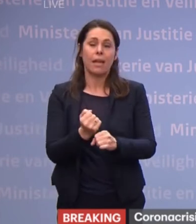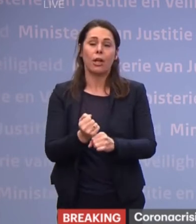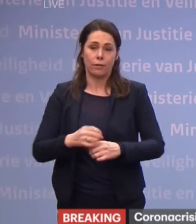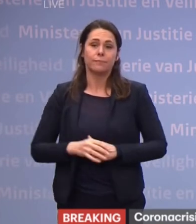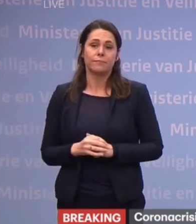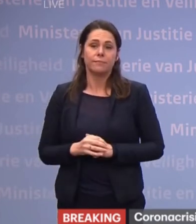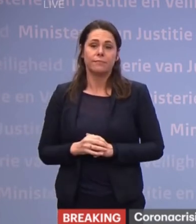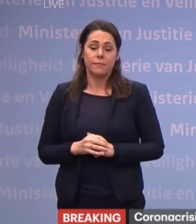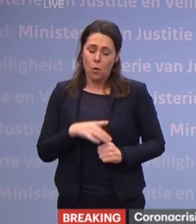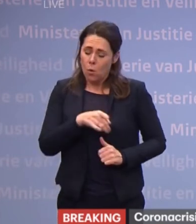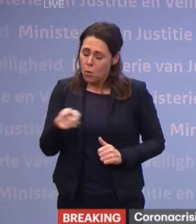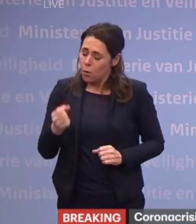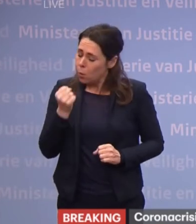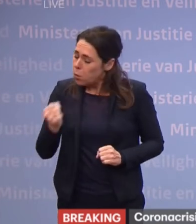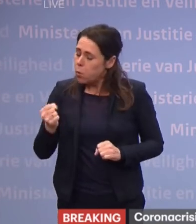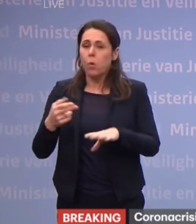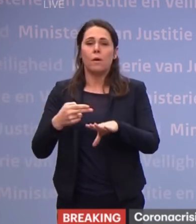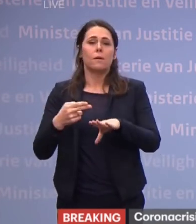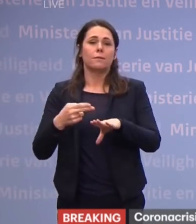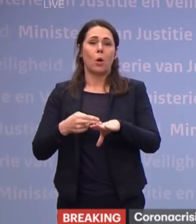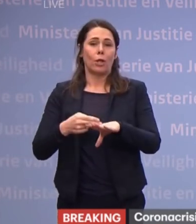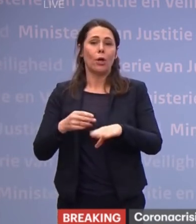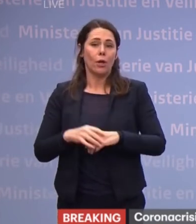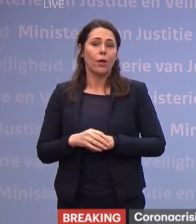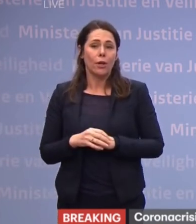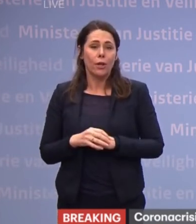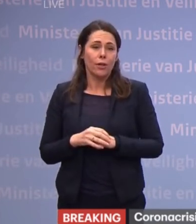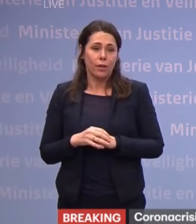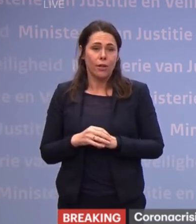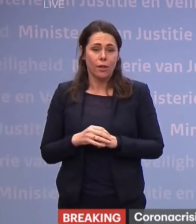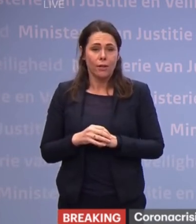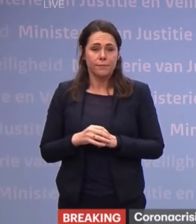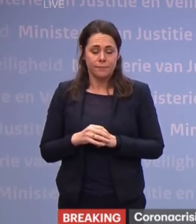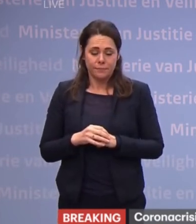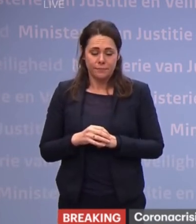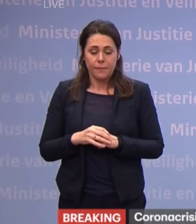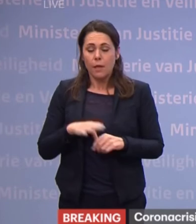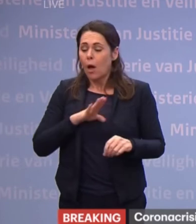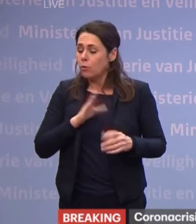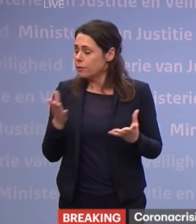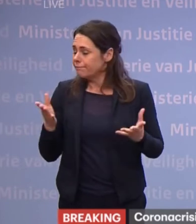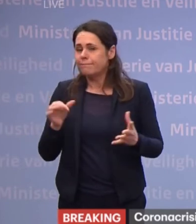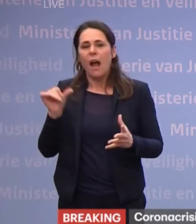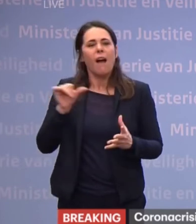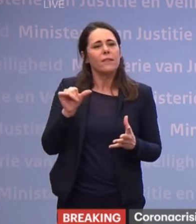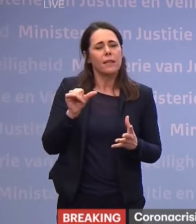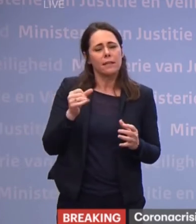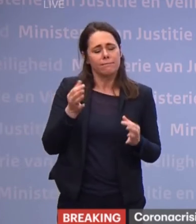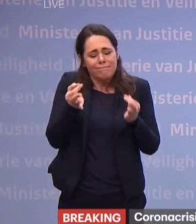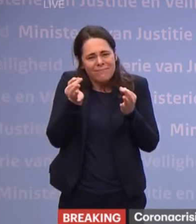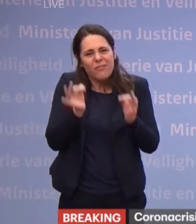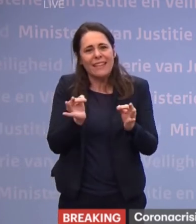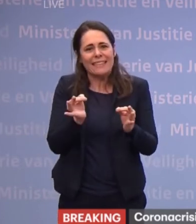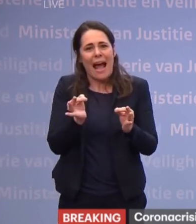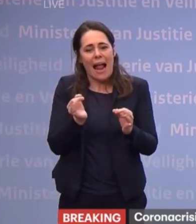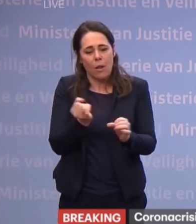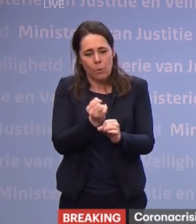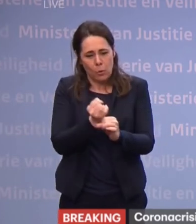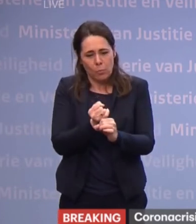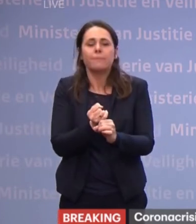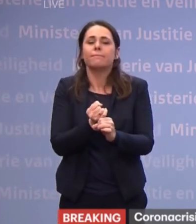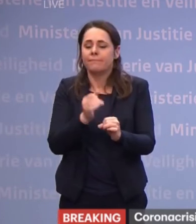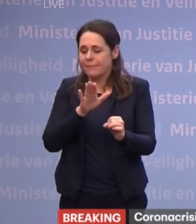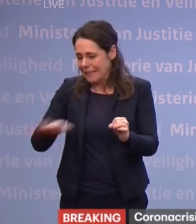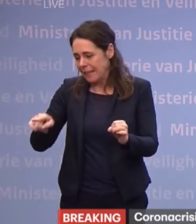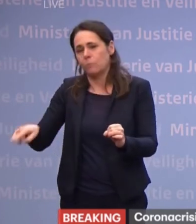We hebben ze hard nodig, ook als het gaat om de kinderen van ouders in vitale beroepen ook op een goede wijze verder te begeleiden.